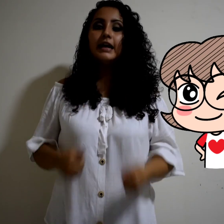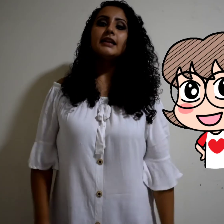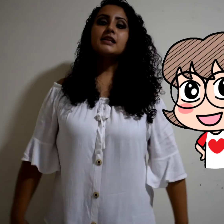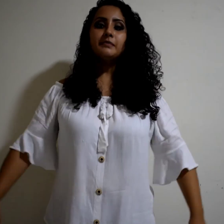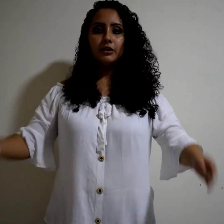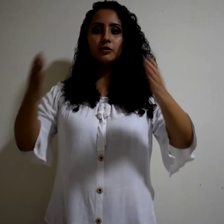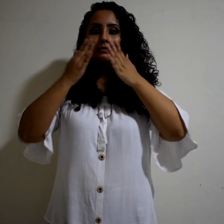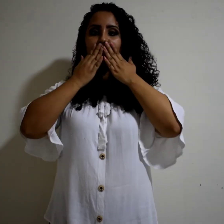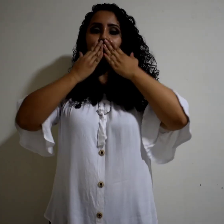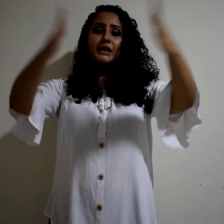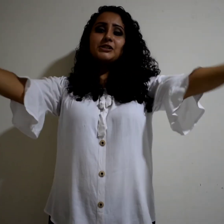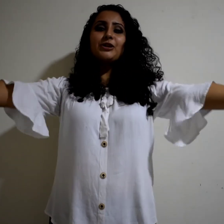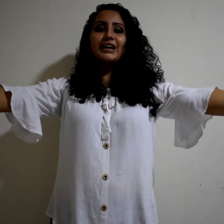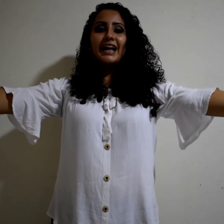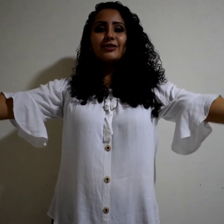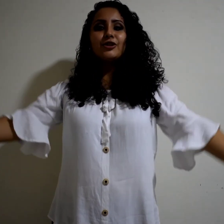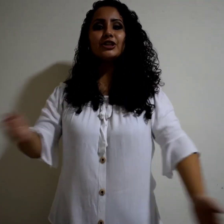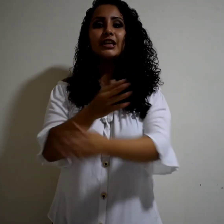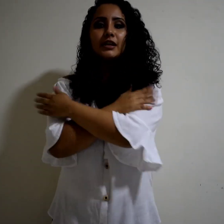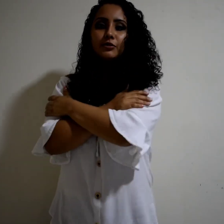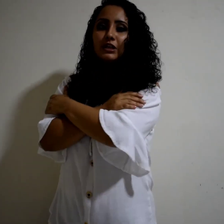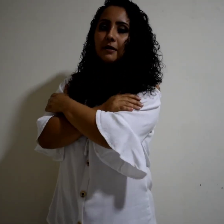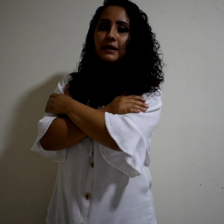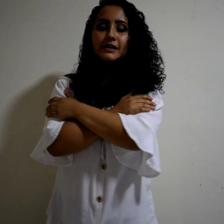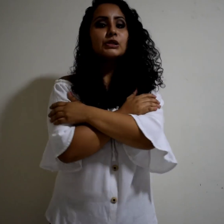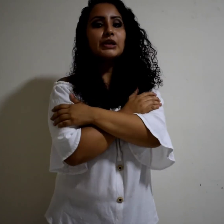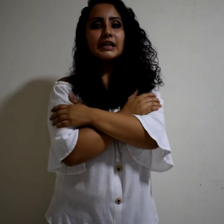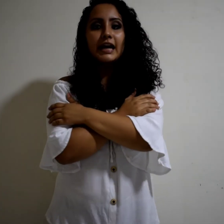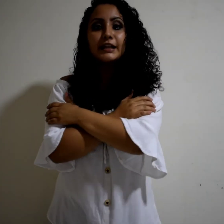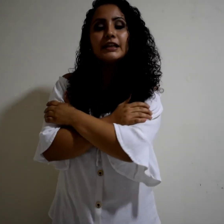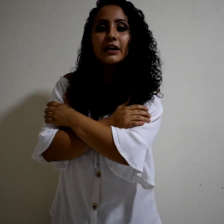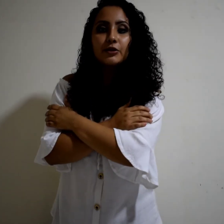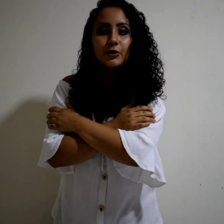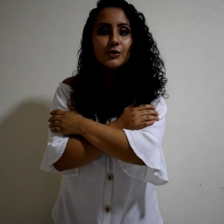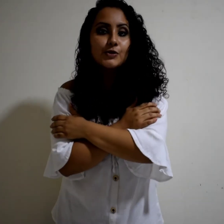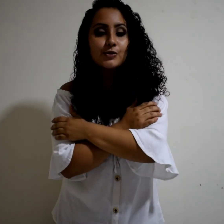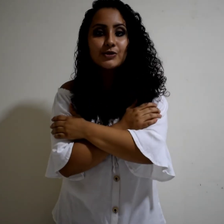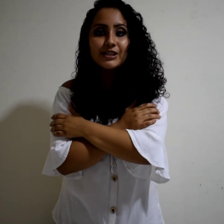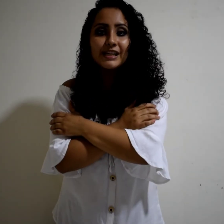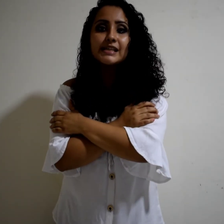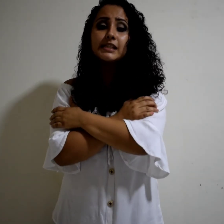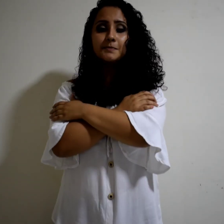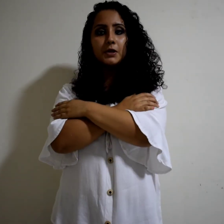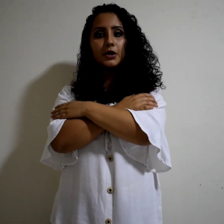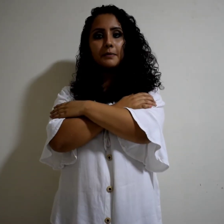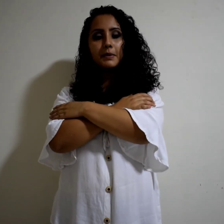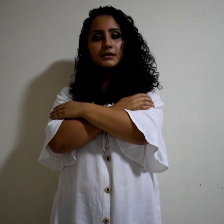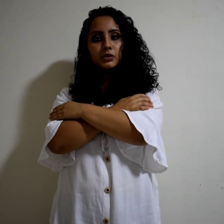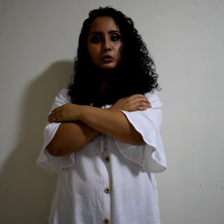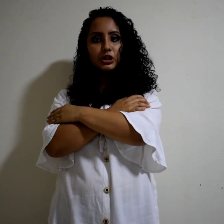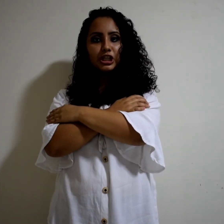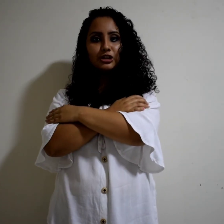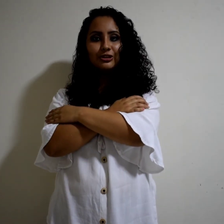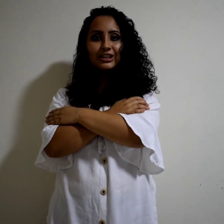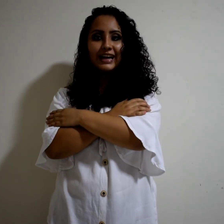Les mando un beso grandote y un abrazo gigante a todos ustedes. Espero que pasen un lindo día.